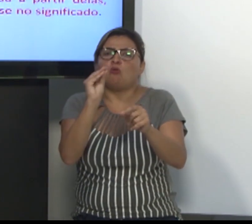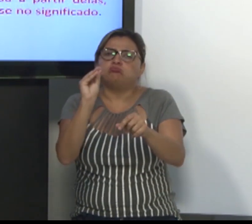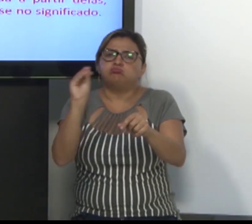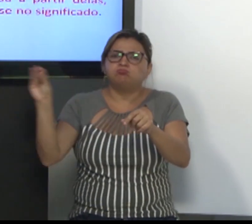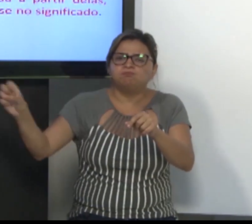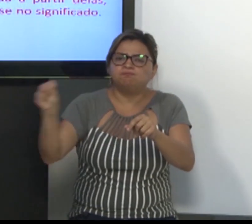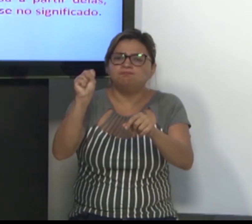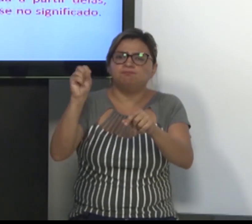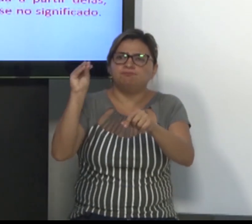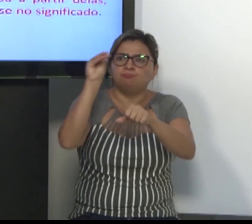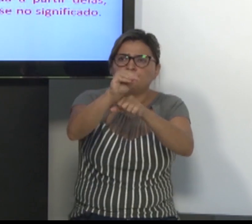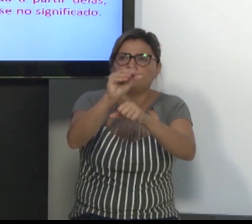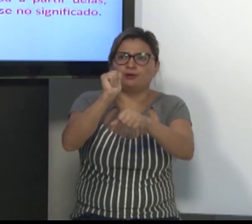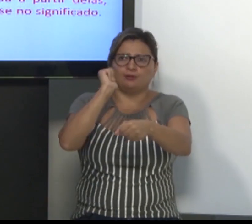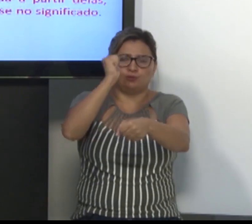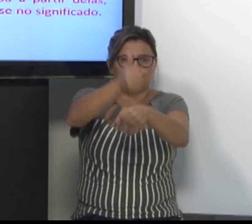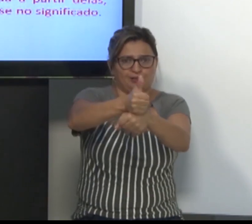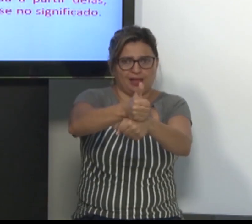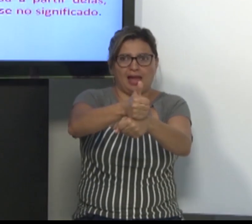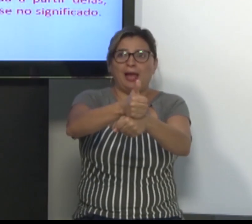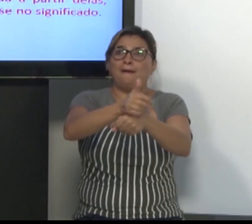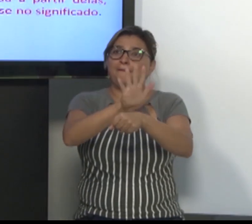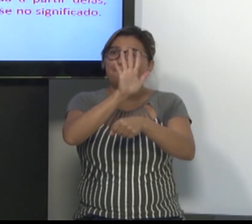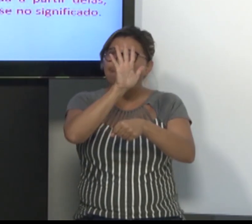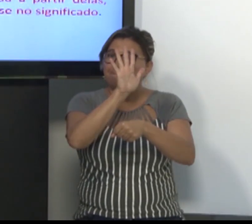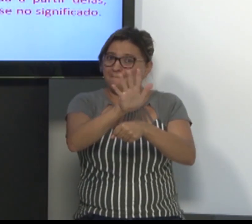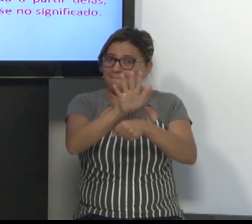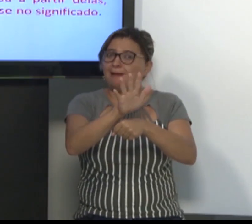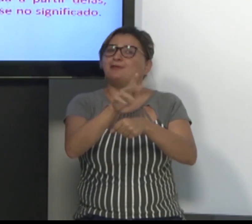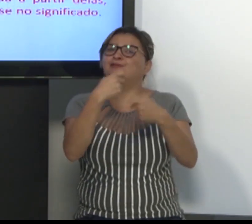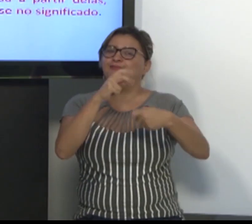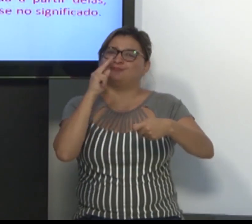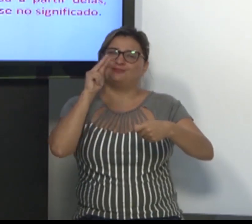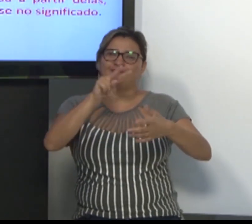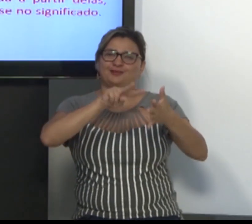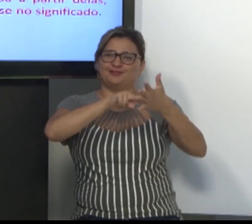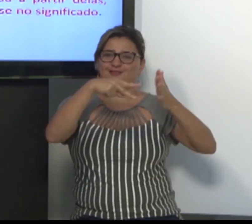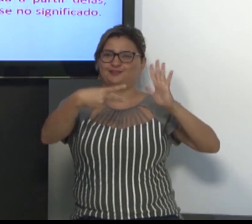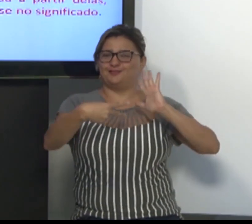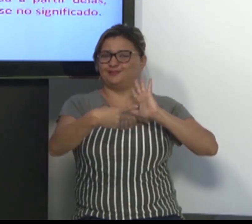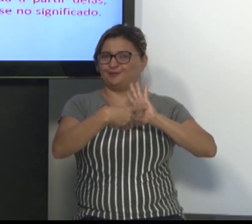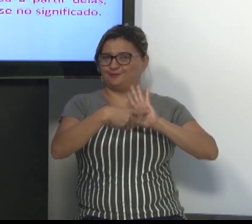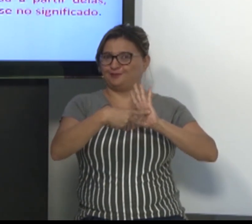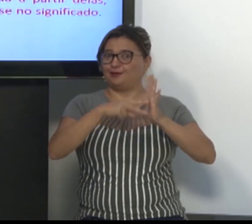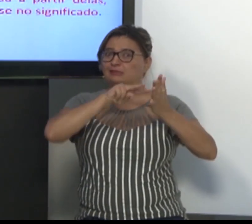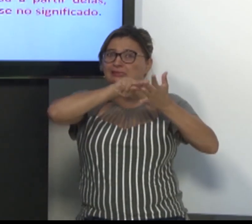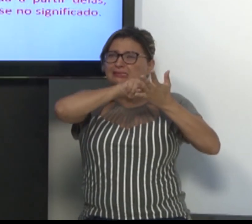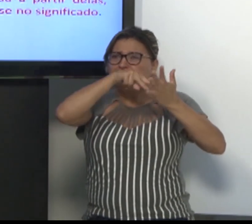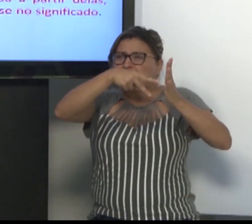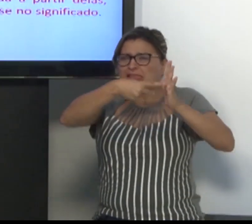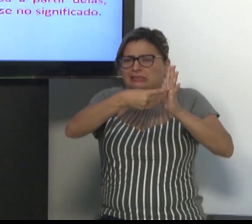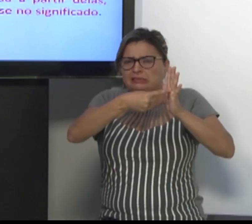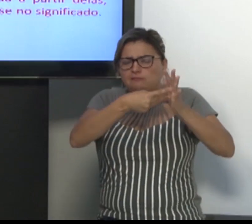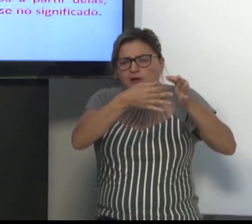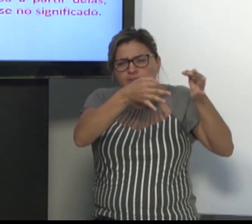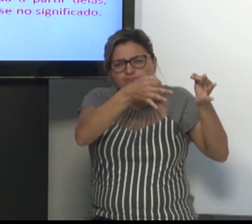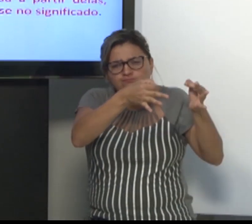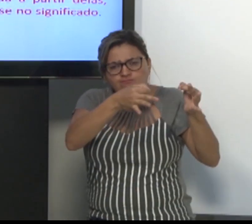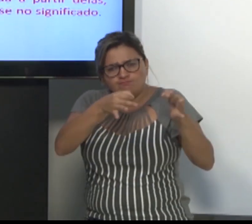Mas, é importante que seja o mesmo significado. A frase, ela não perde o seu significado